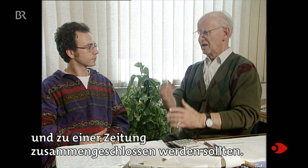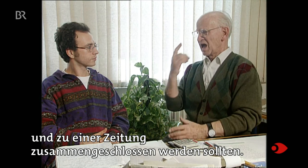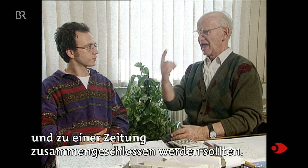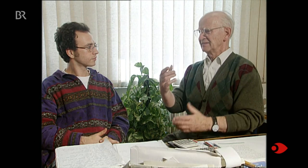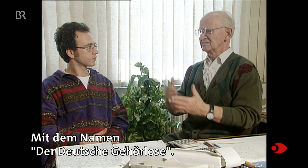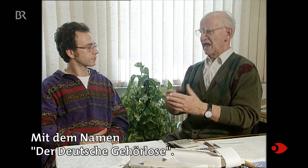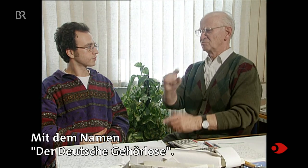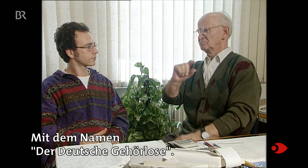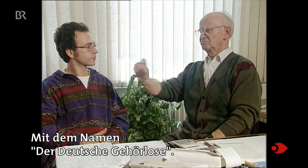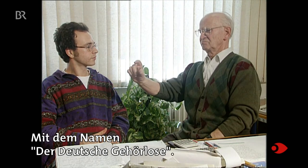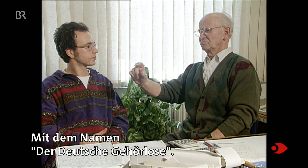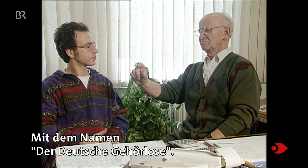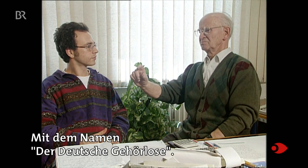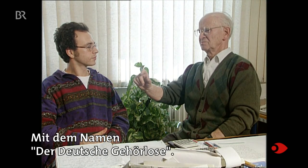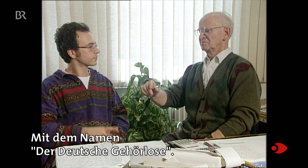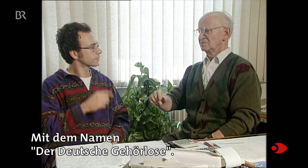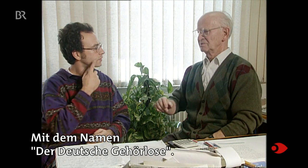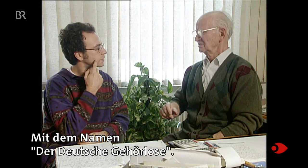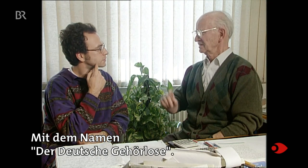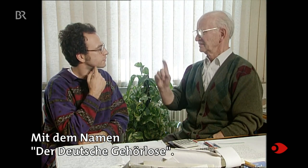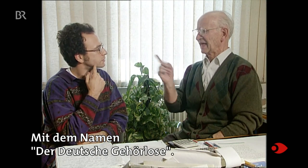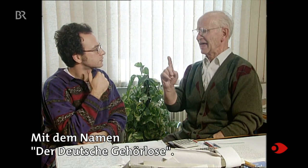Mit dem Namen Der Deutsche Gehörlose.